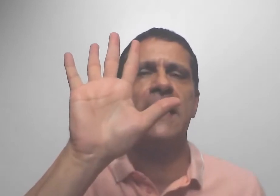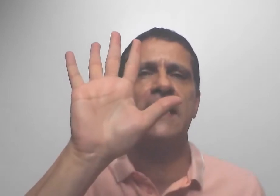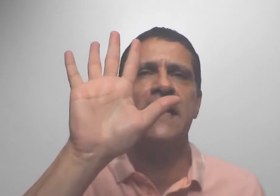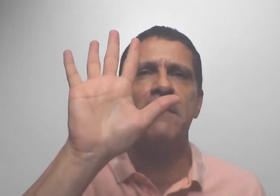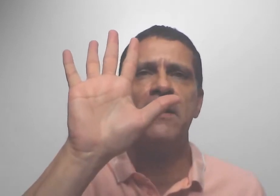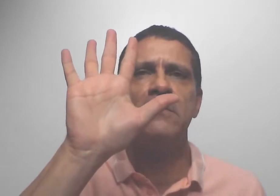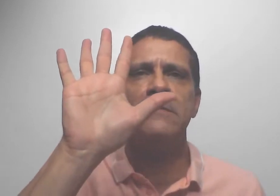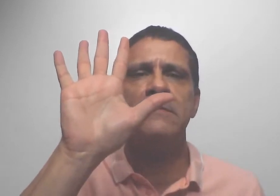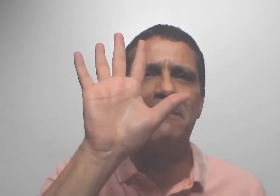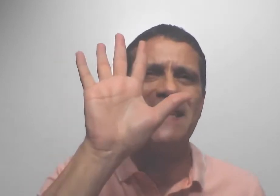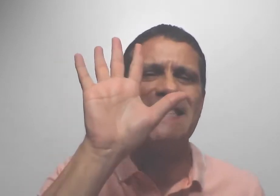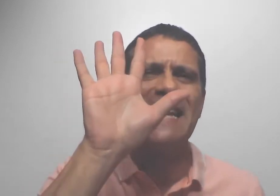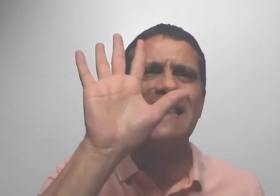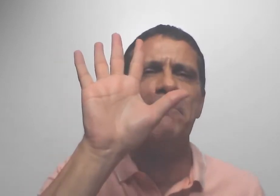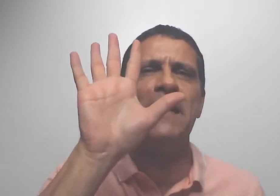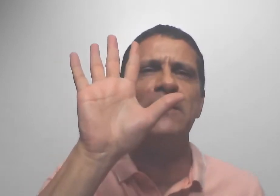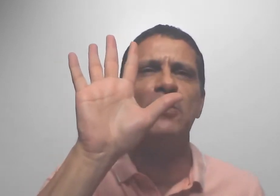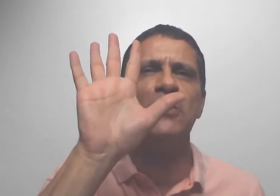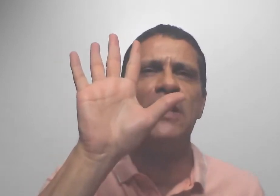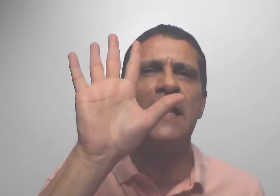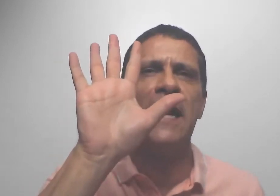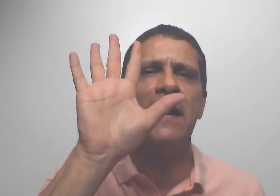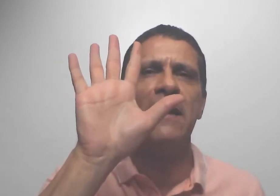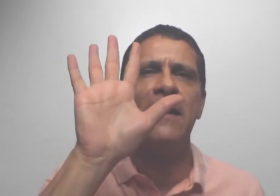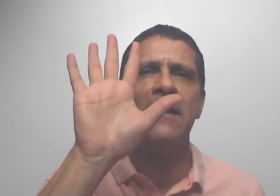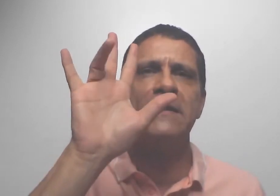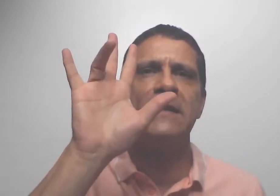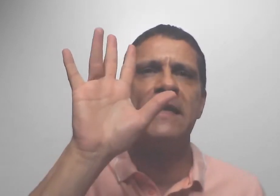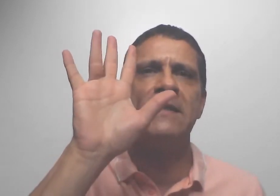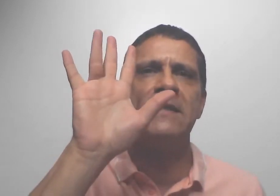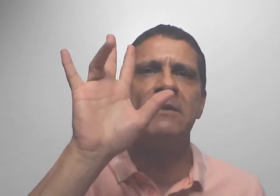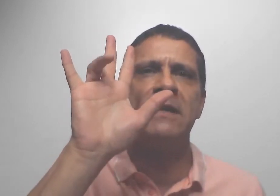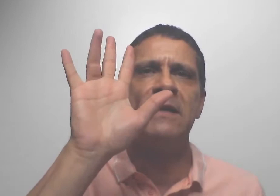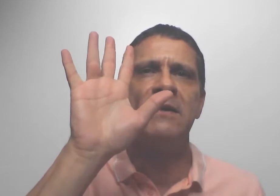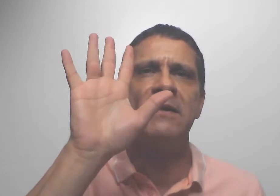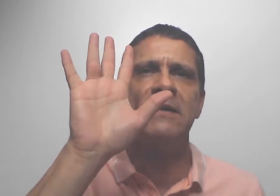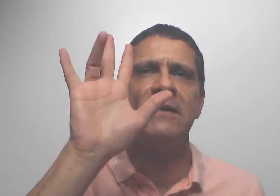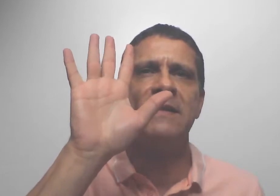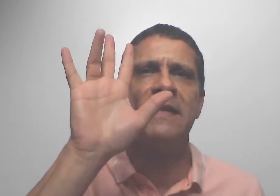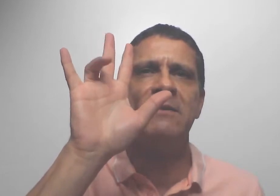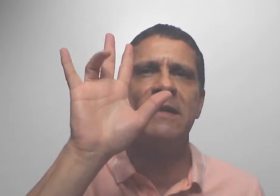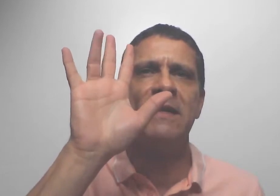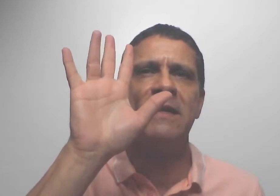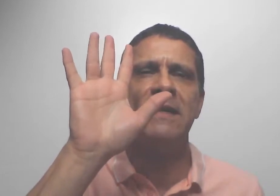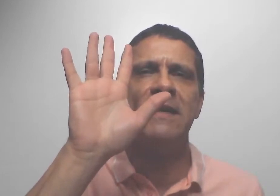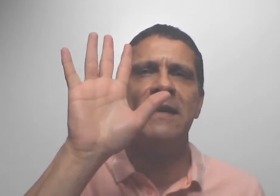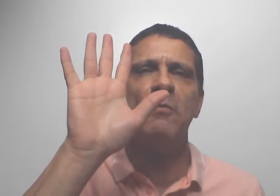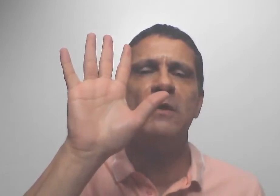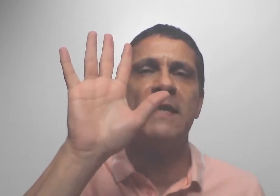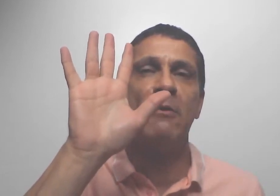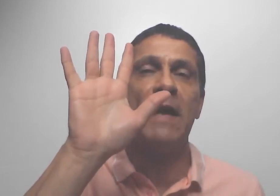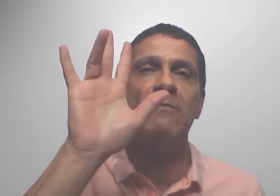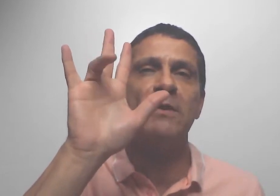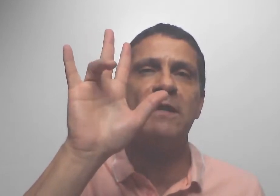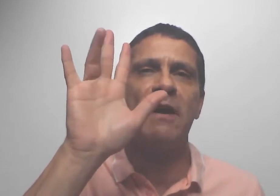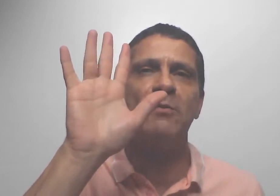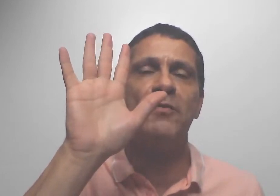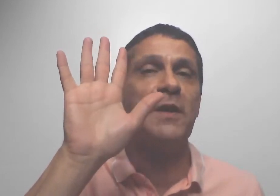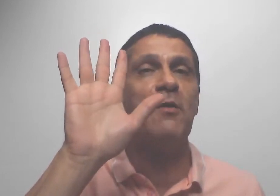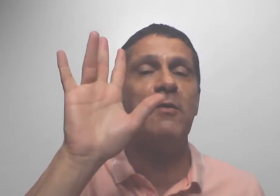chakra da mão? Pra saber exatamente onde ele é, pega esse dedinho aqui, ó. Esse dedo aqui. Eu vou mostrar o que você vai... No final,